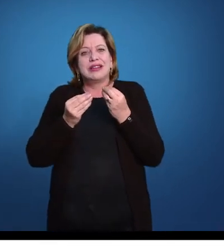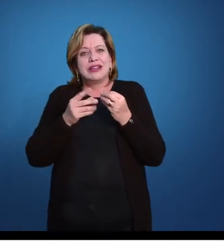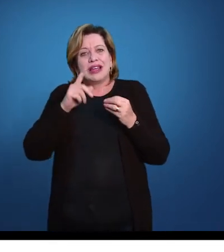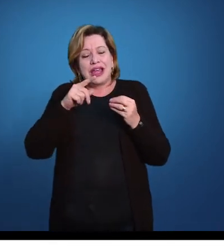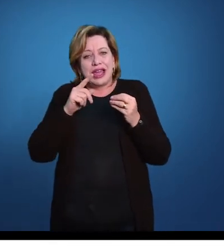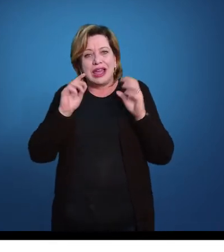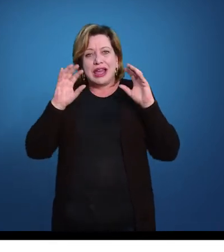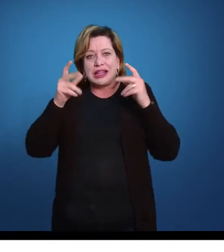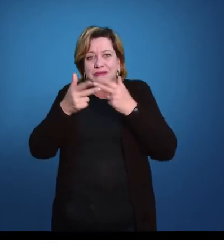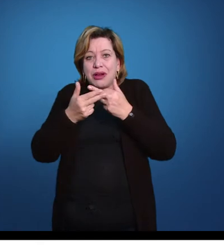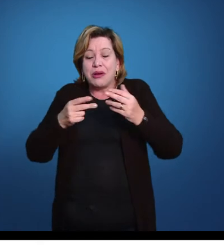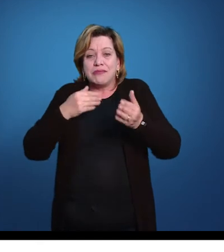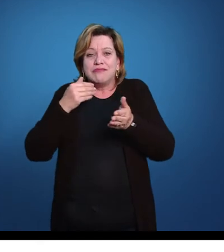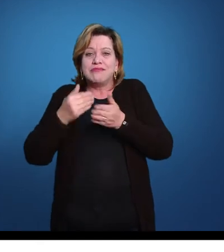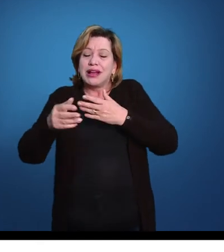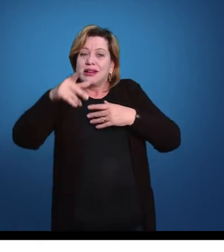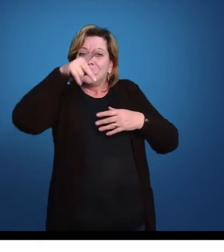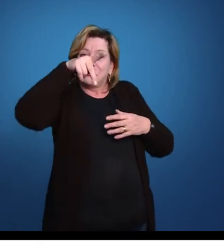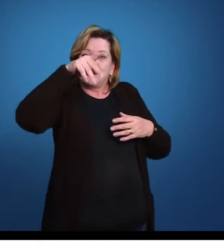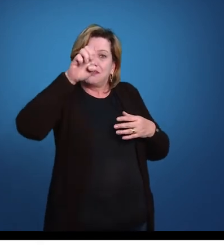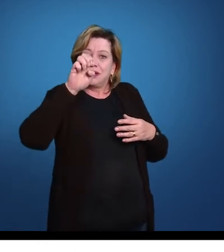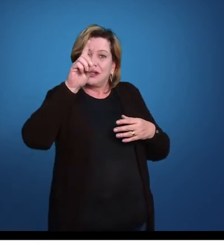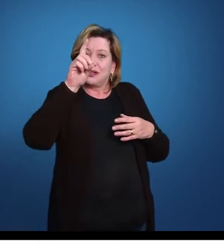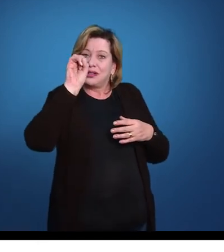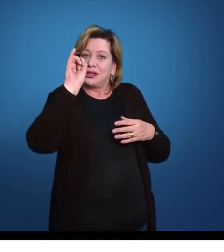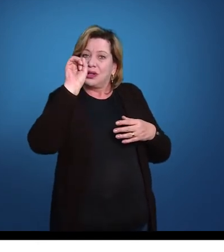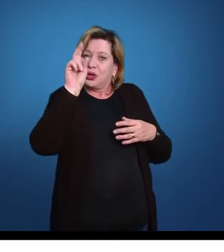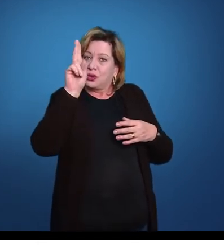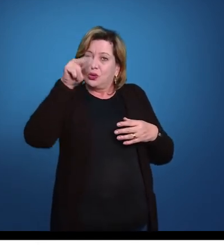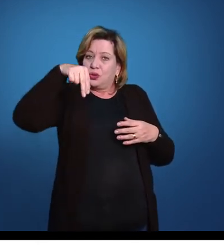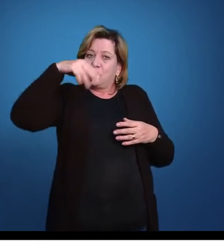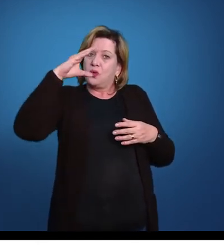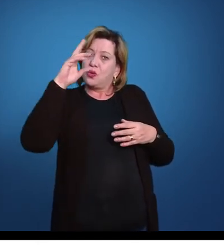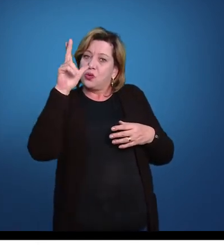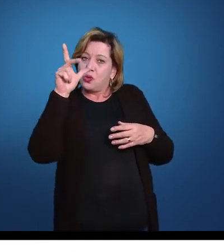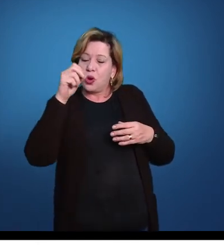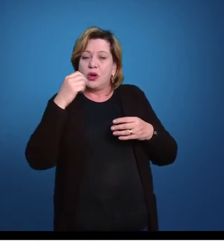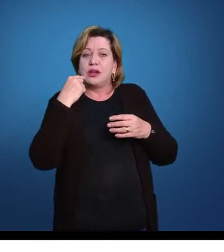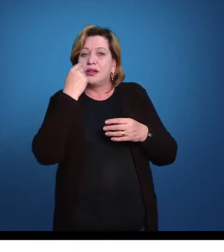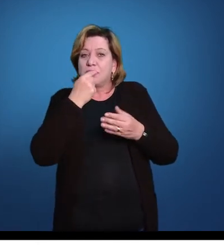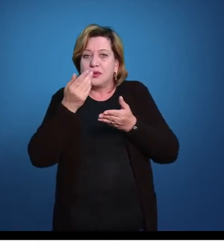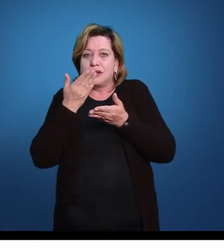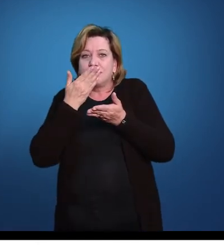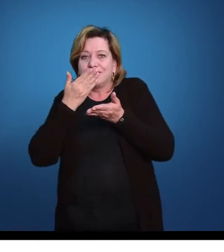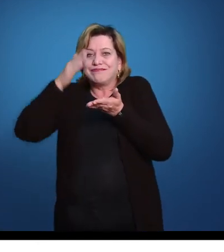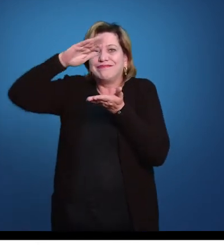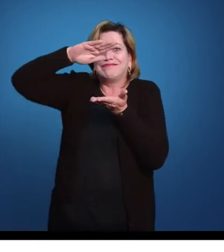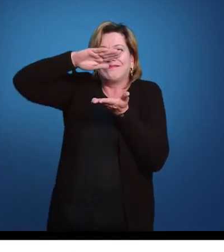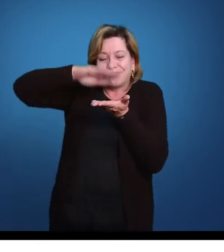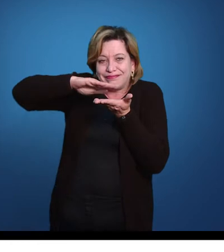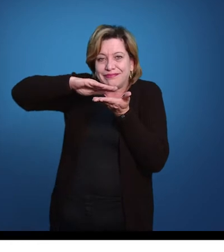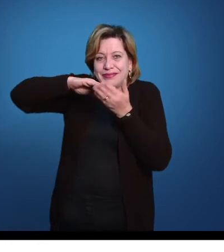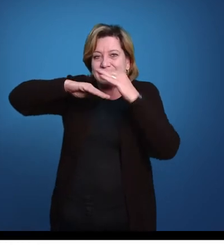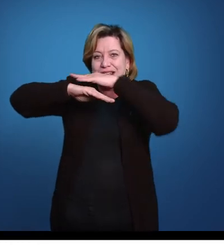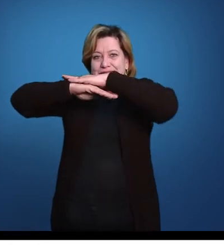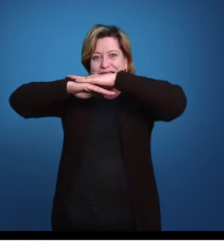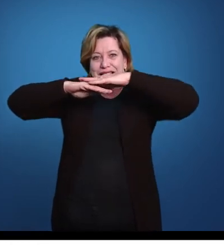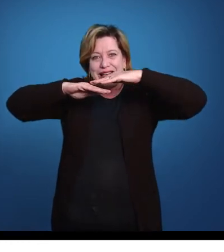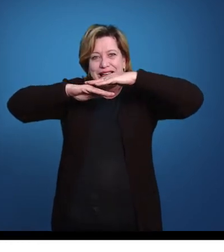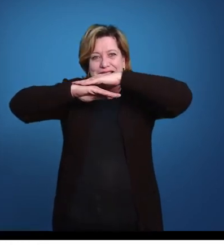perder o pedúnculo e virar de boca para baixo. Aí aqui eu já tenho uma estrela típica, está com a boca para baixo, o dorso para cima, a região aboral para cima.